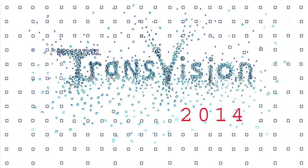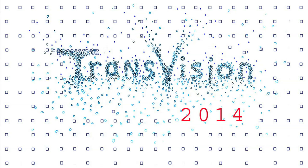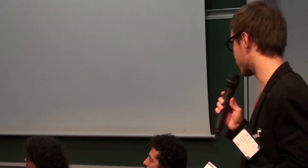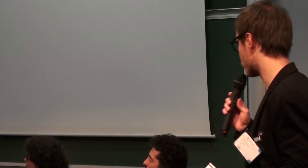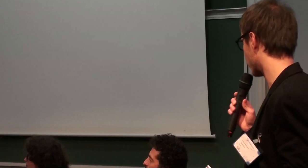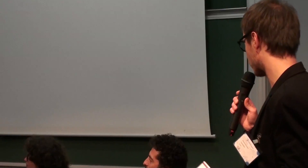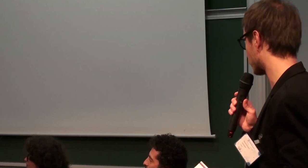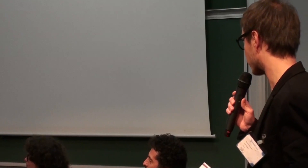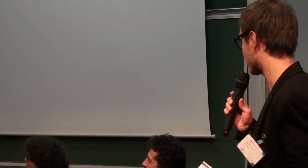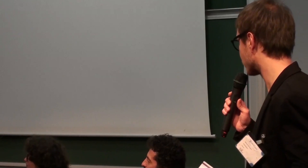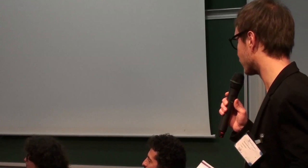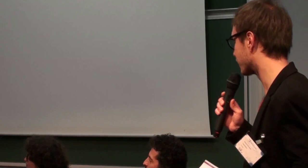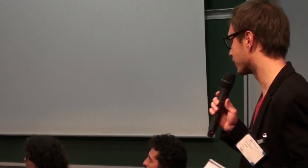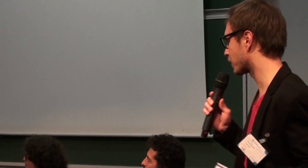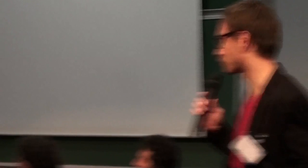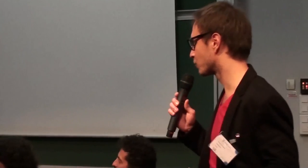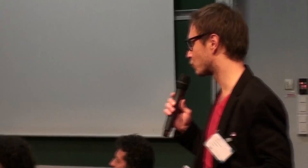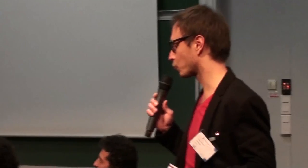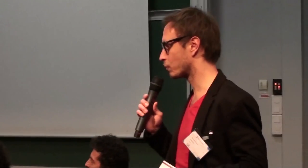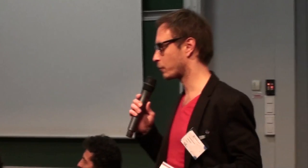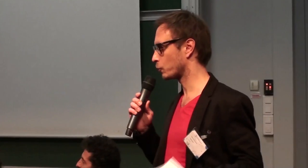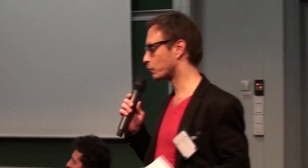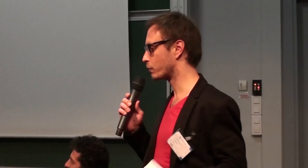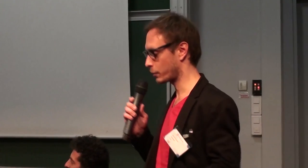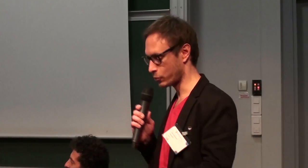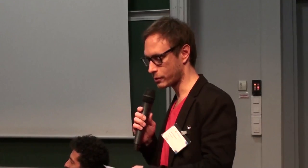Je sourd, je suis sérieux, vraiment, d'en découvrir plus.